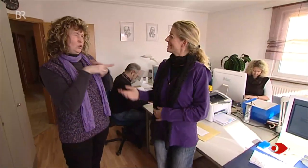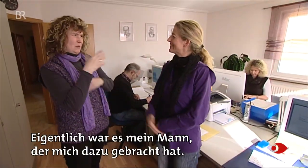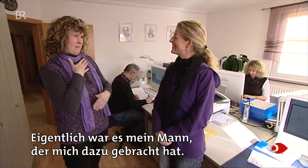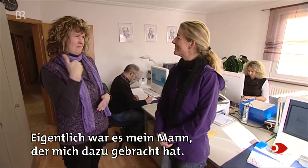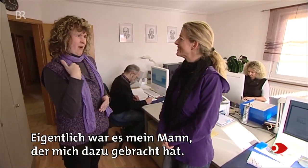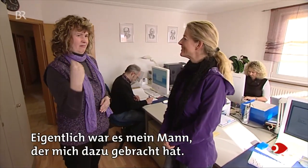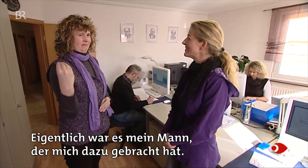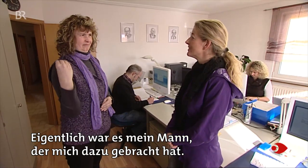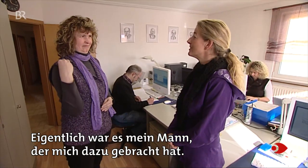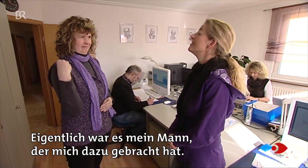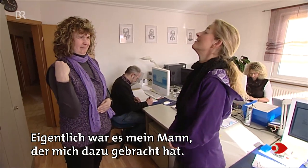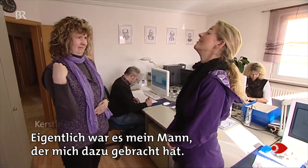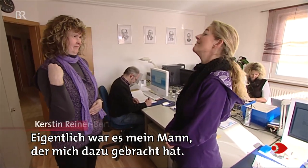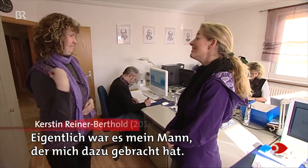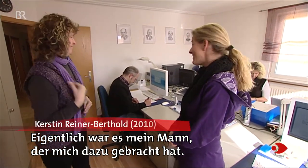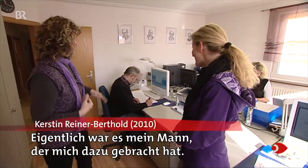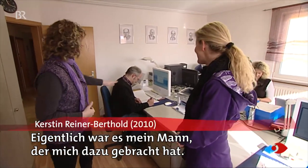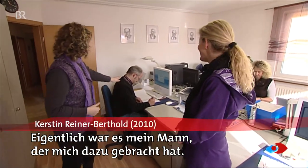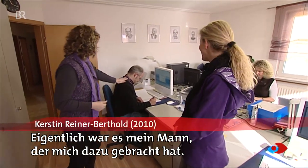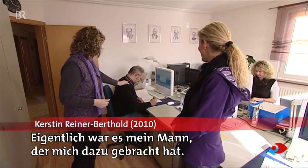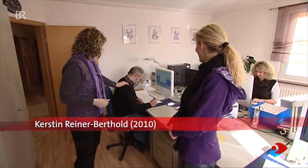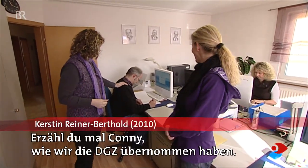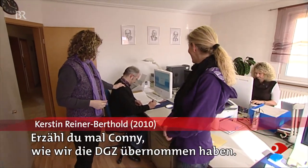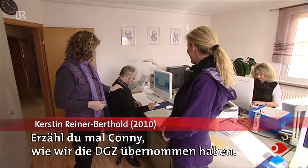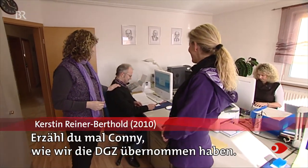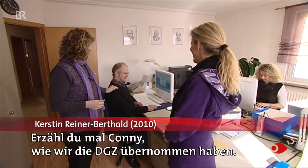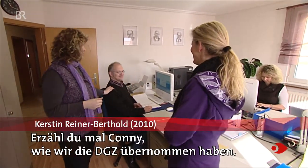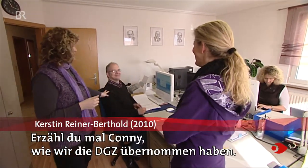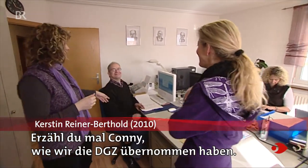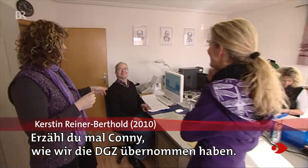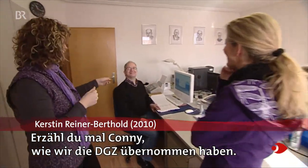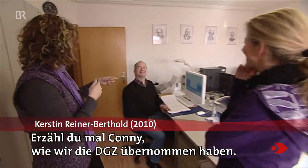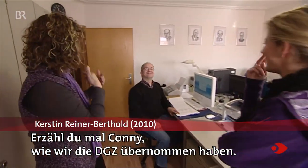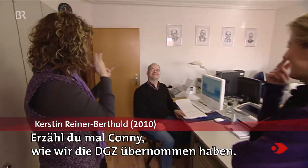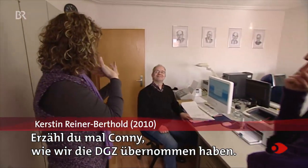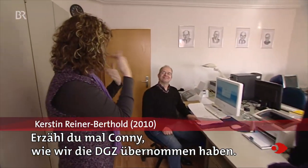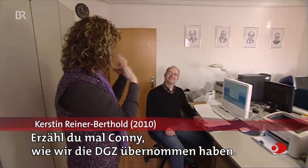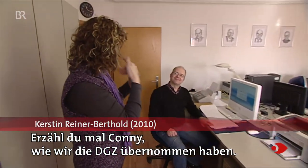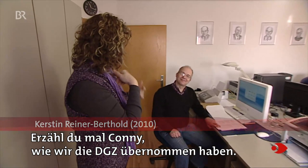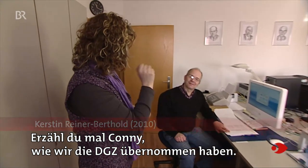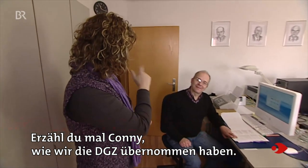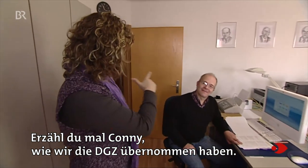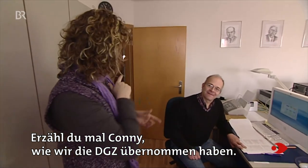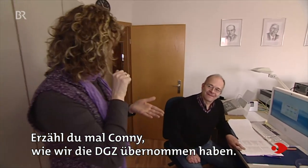Eigentlich war es mein Mann, der mich dazu gebracht hat. Erzähl du mal, Conny, wie wir die DGZ übernommen haben.